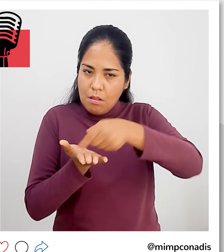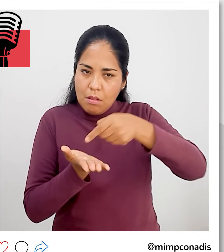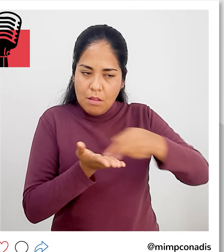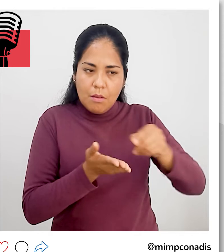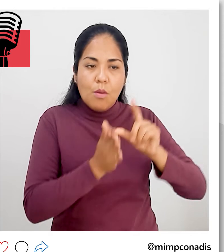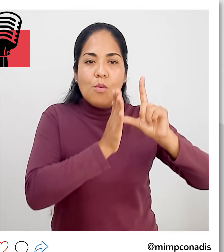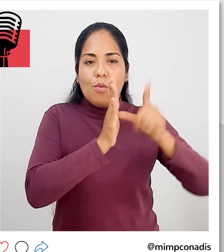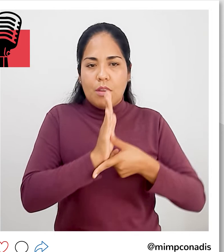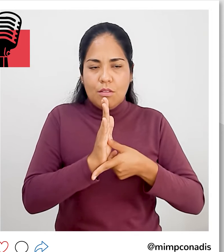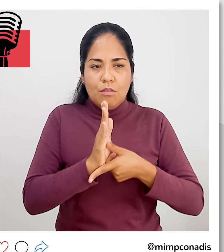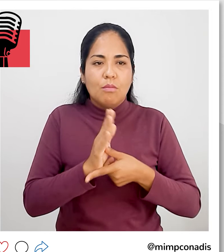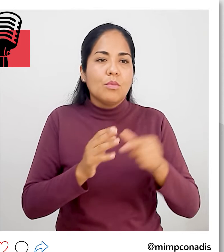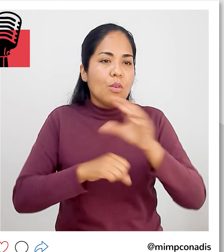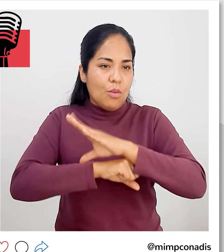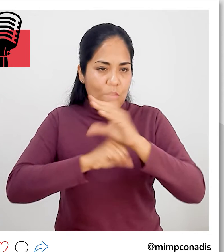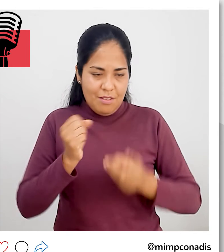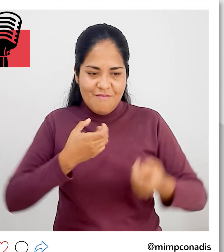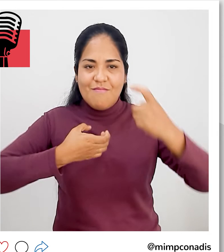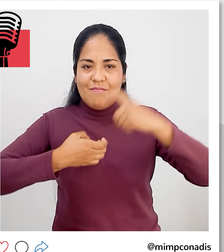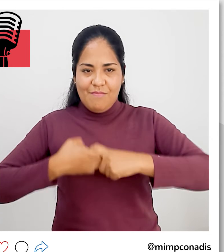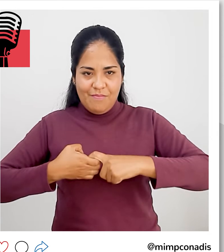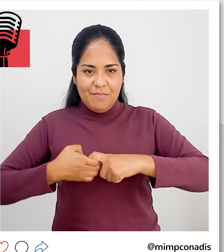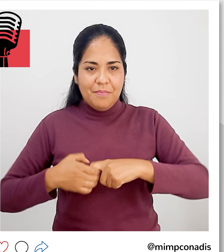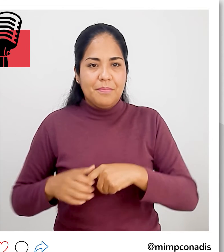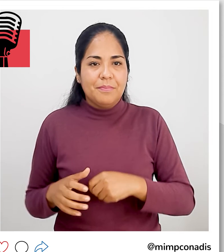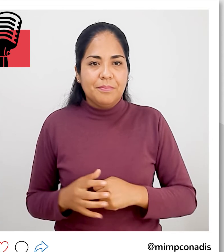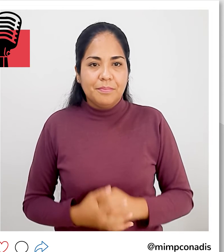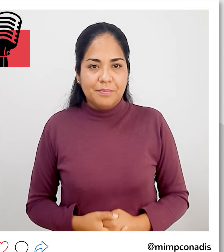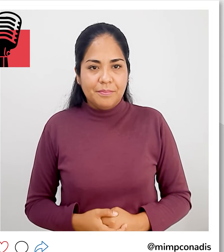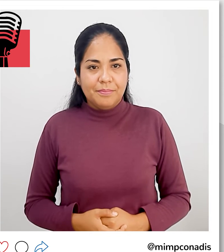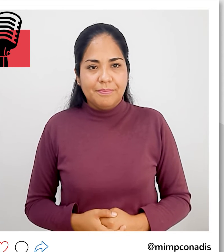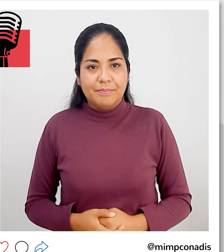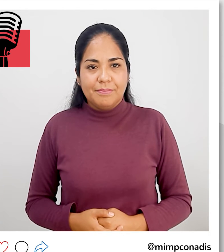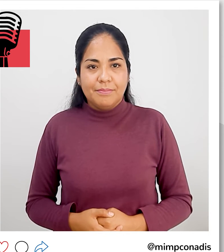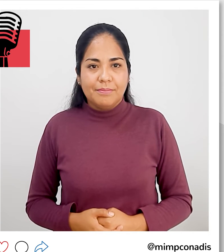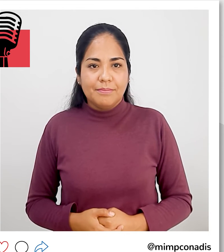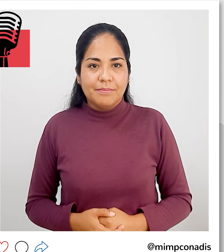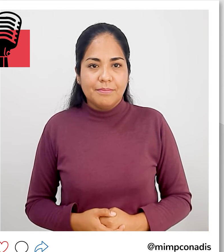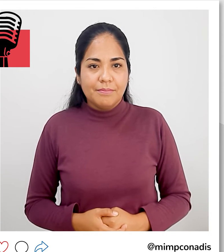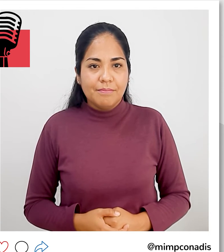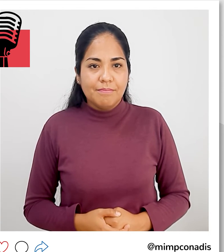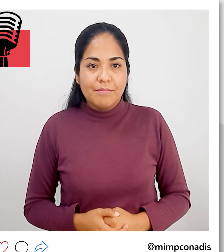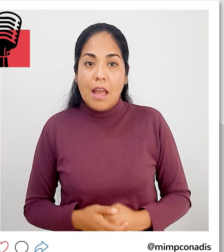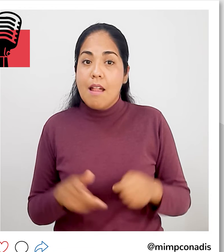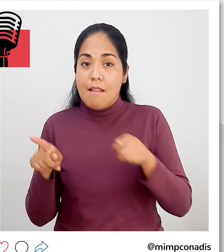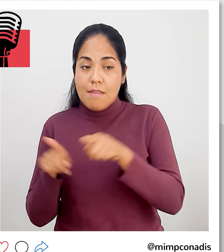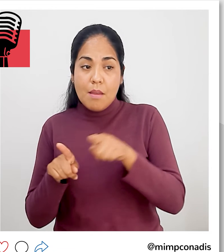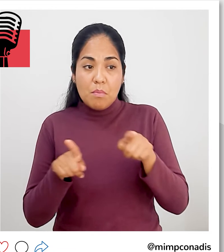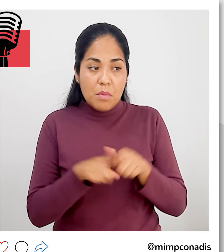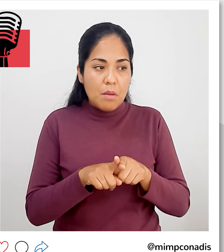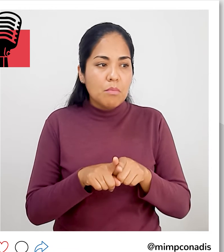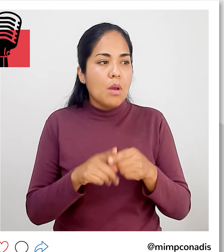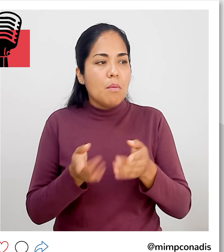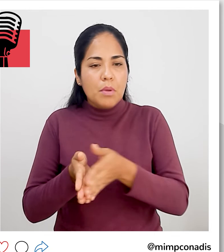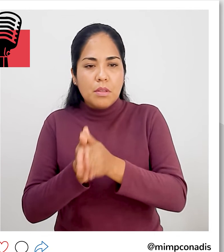y con ello podrán ser inscritos en el Registro Nacional de la Persona con Discapacidad del Conadis así como